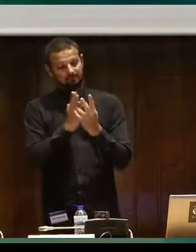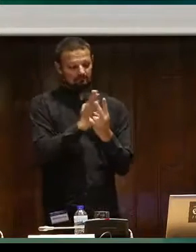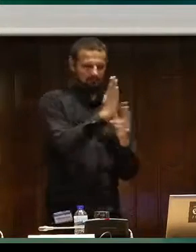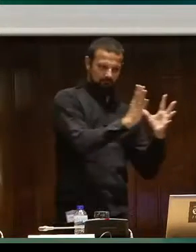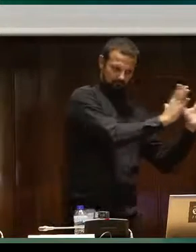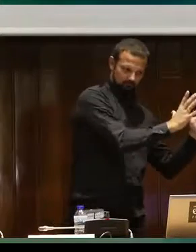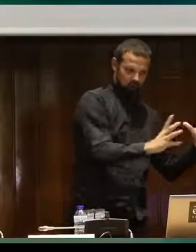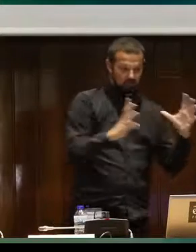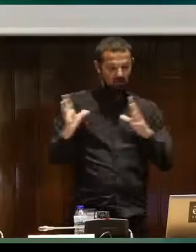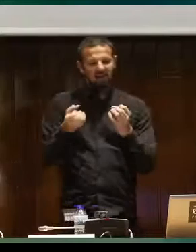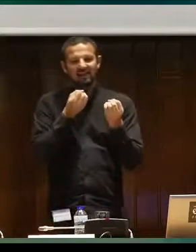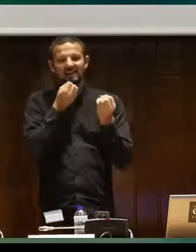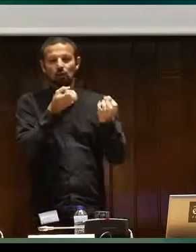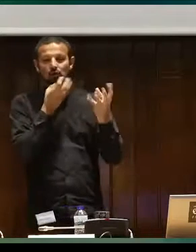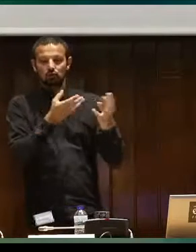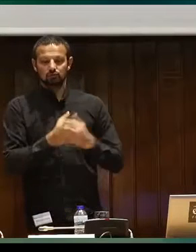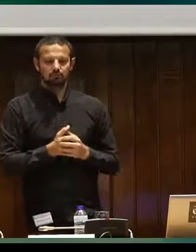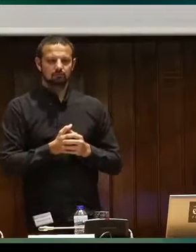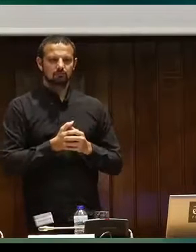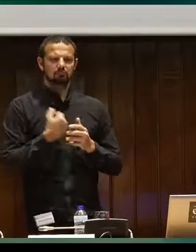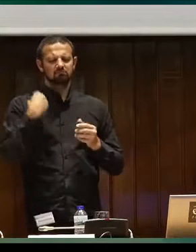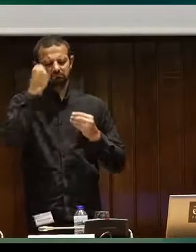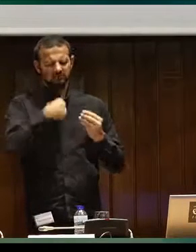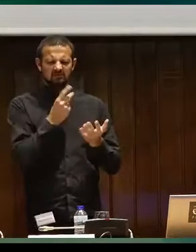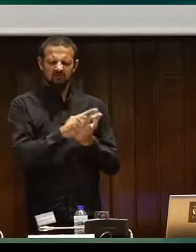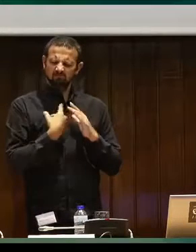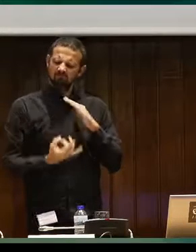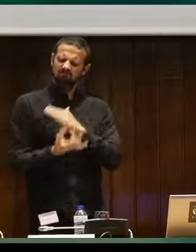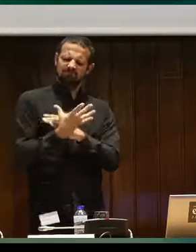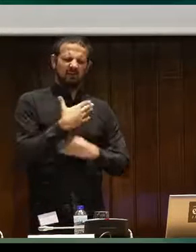global. La segunda que os iba a comentar es Te Cuento.